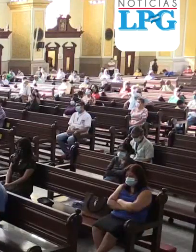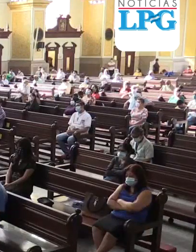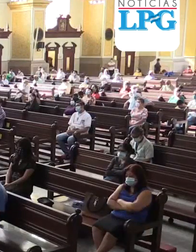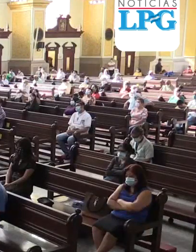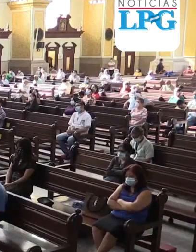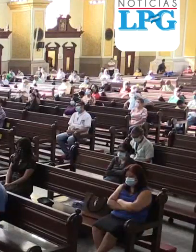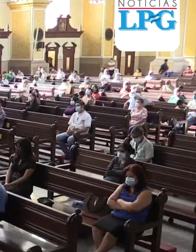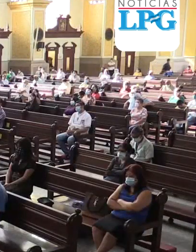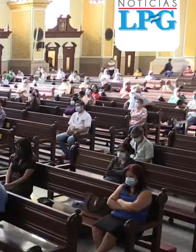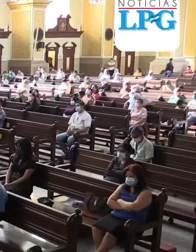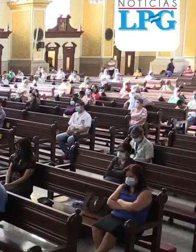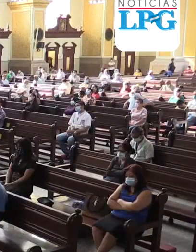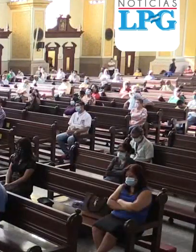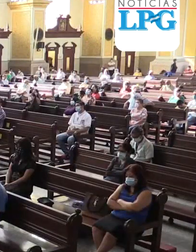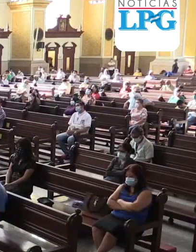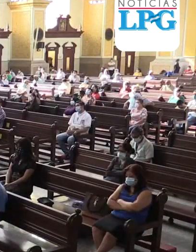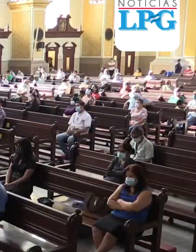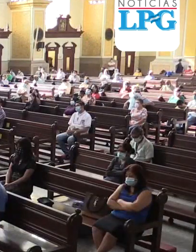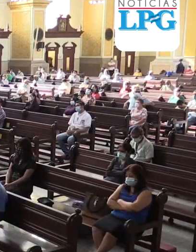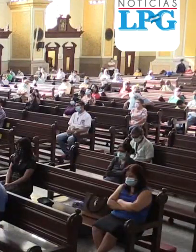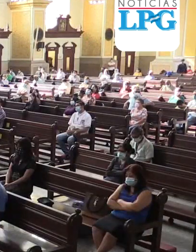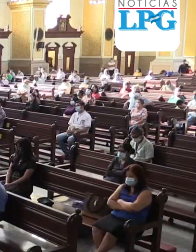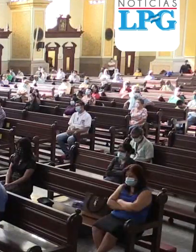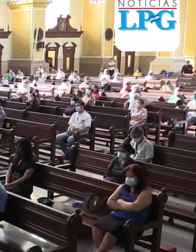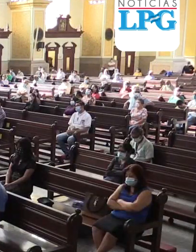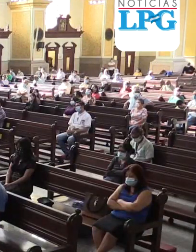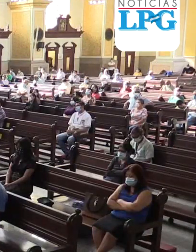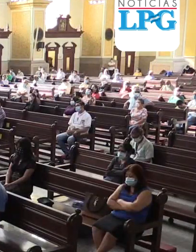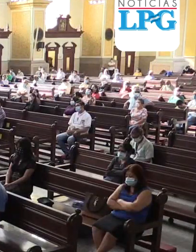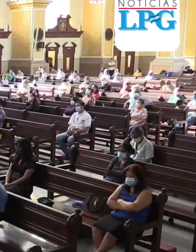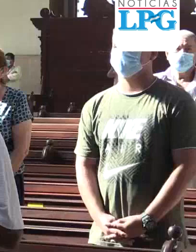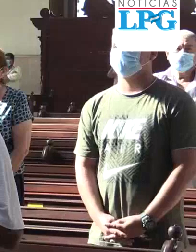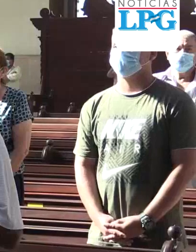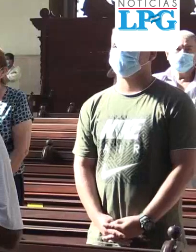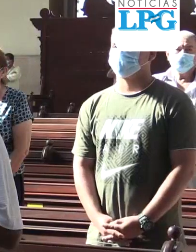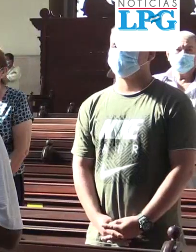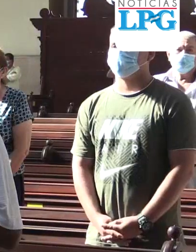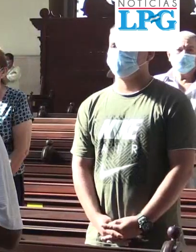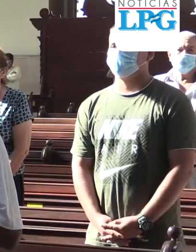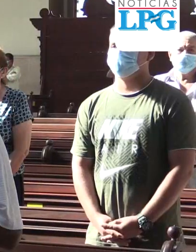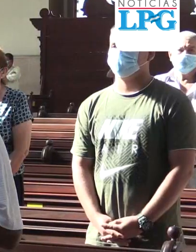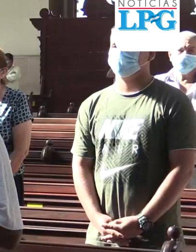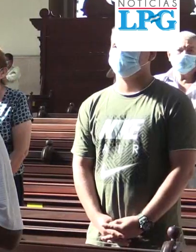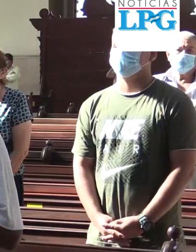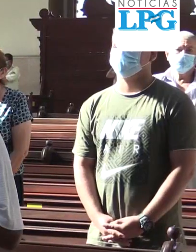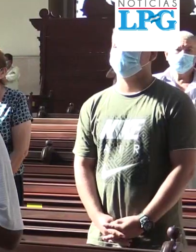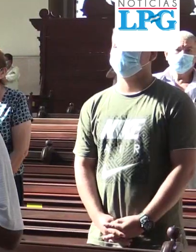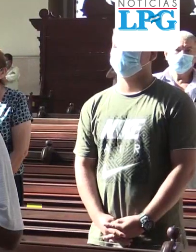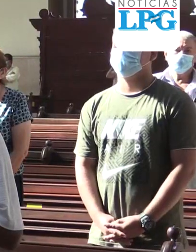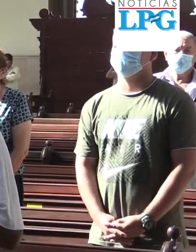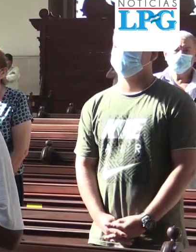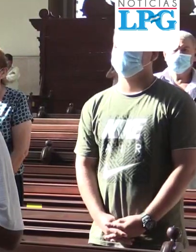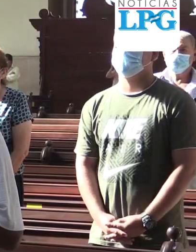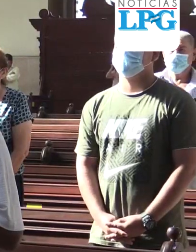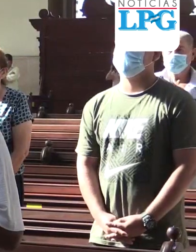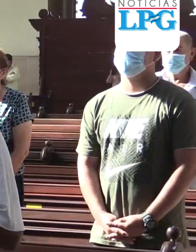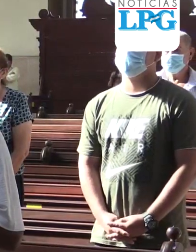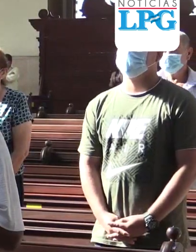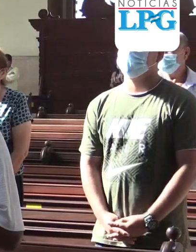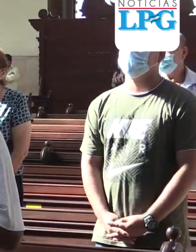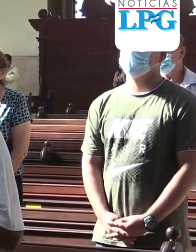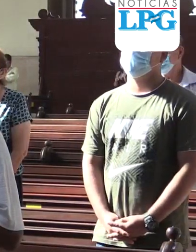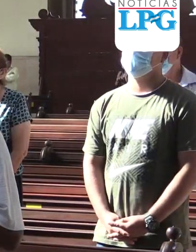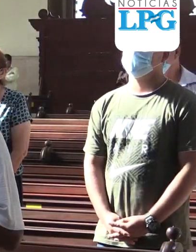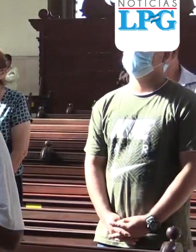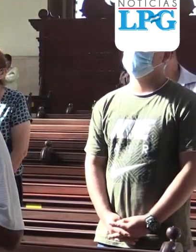muchos esta nueva normalidad es una forma diferente de vida, el arzobispo asegura que para la iglesia es algo normal, ya que, según la historia, ya se ha vivido